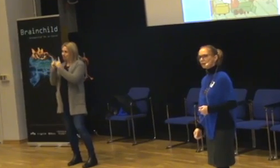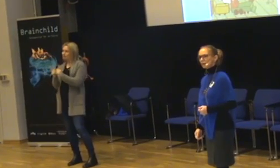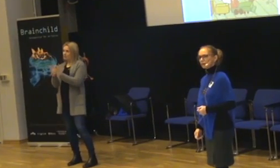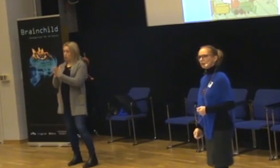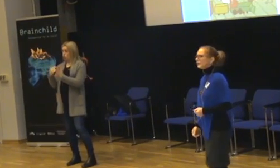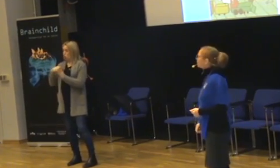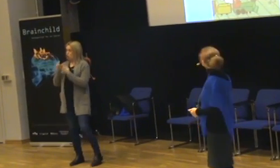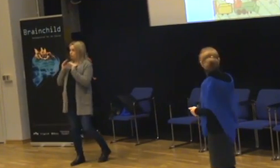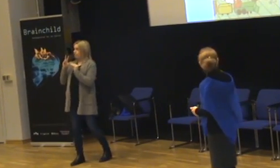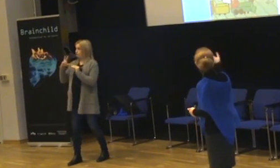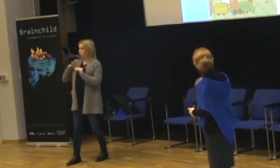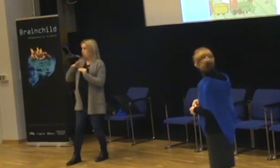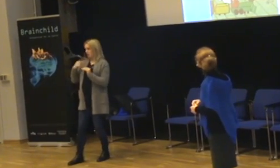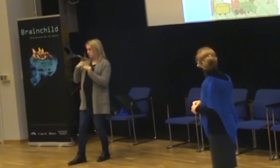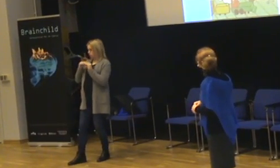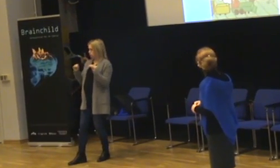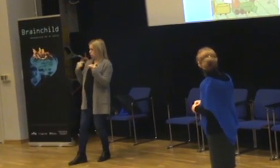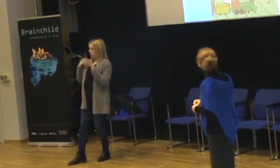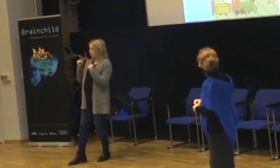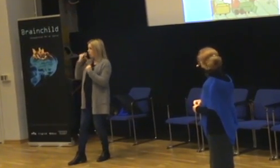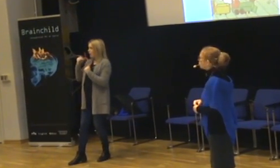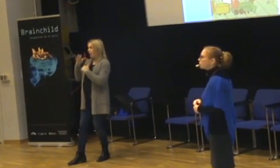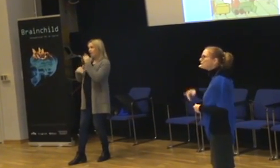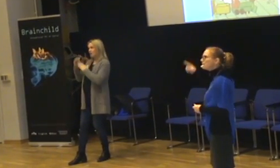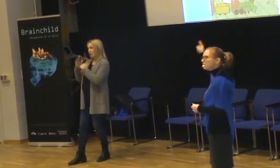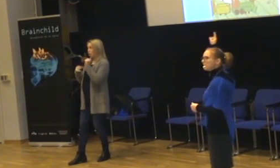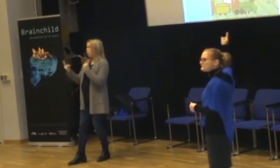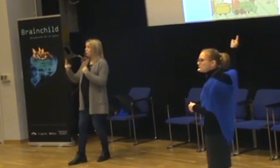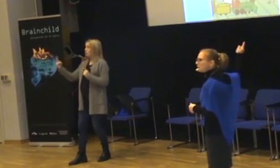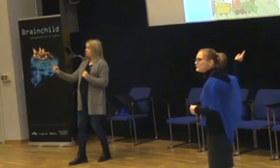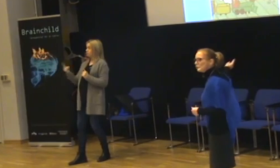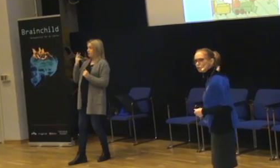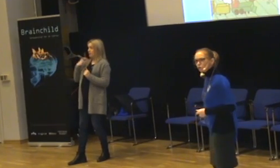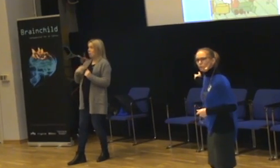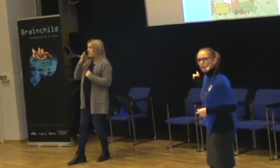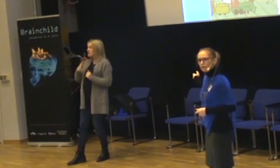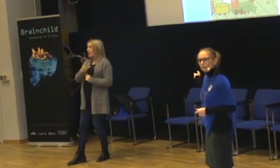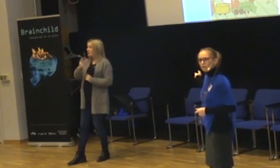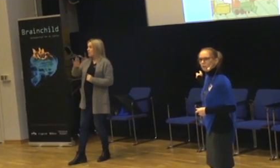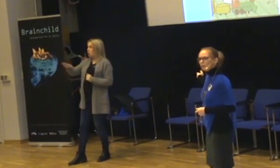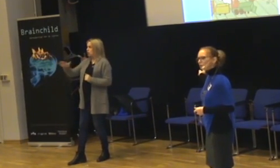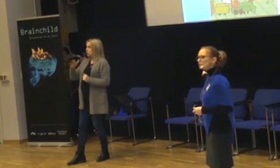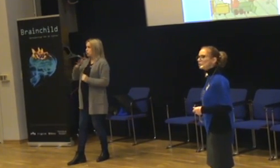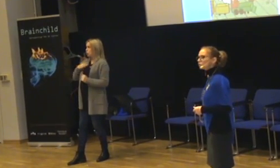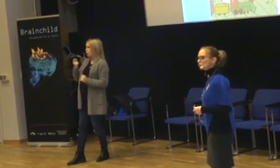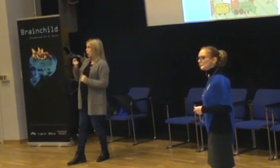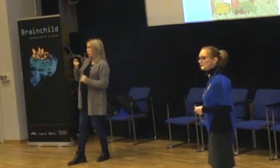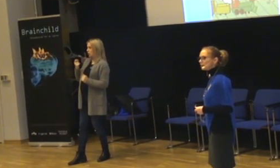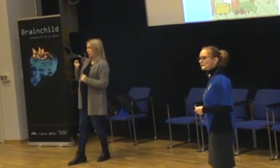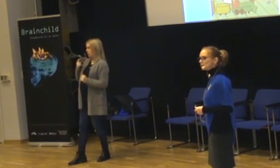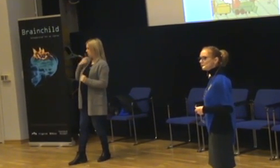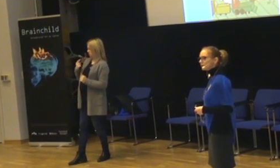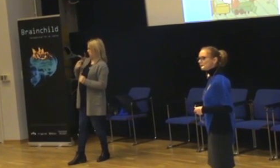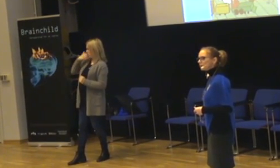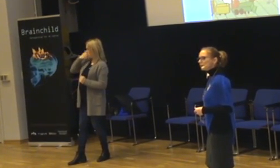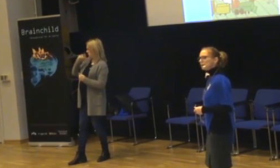kunna hantera. Och Morgan och Alfons kommer till mig. Och risken är att de andra barnen tycker saker om det. Har med sig en låtsaskompis